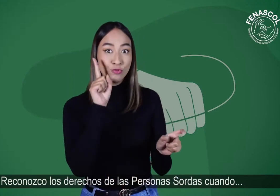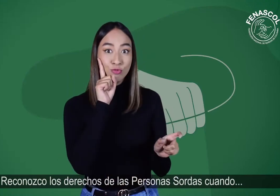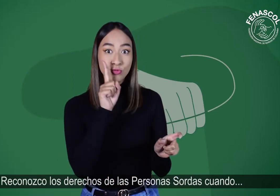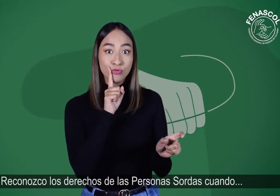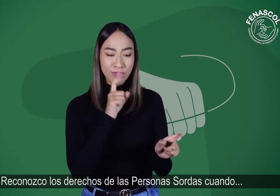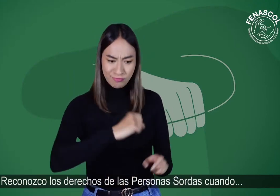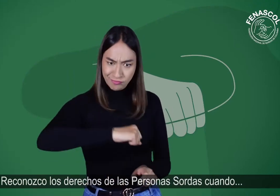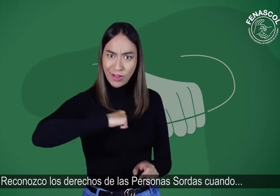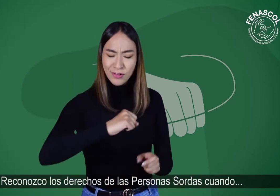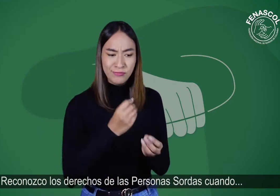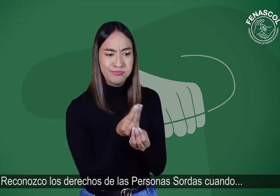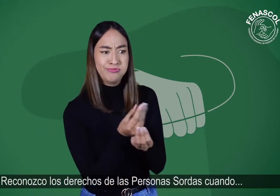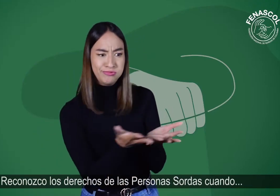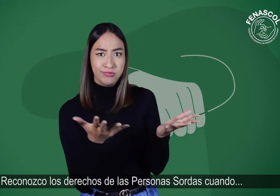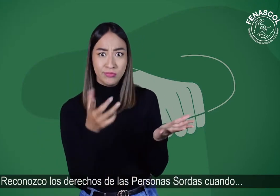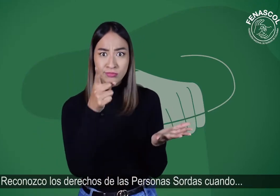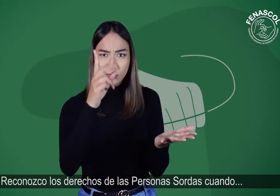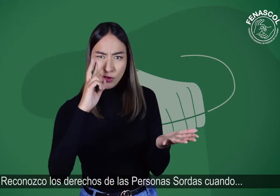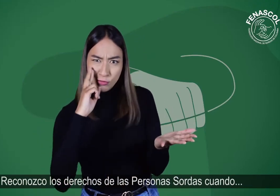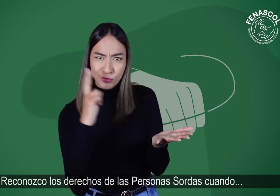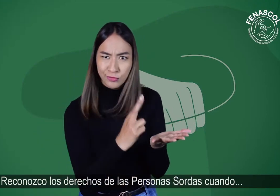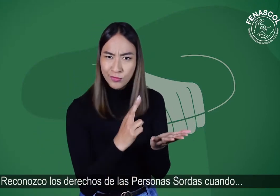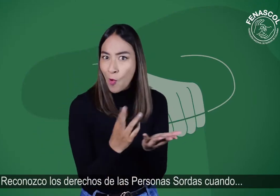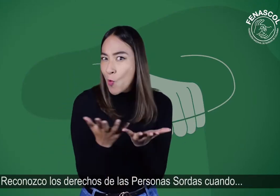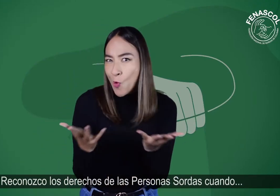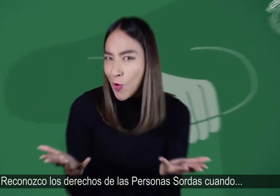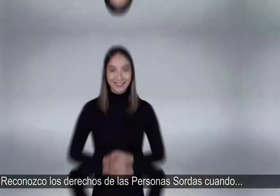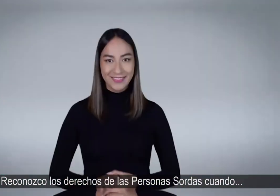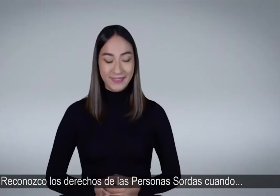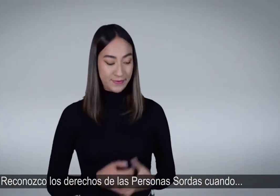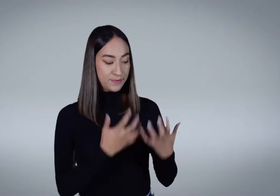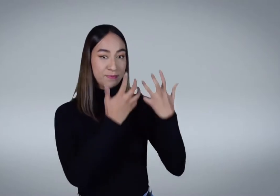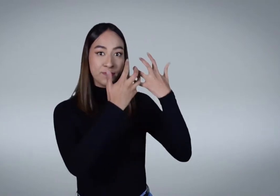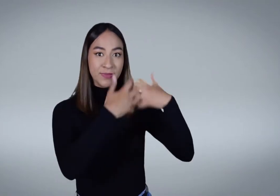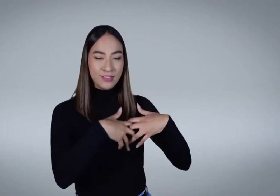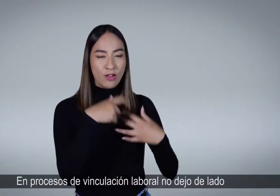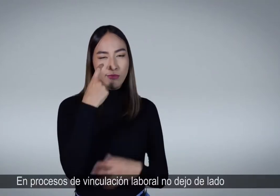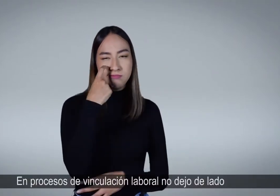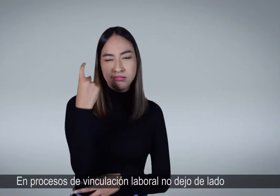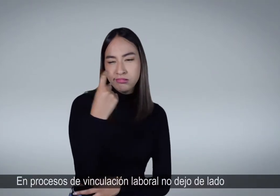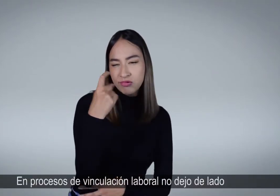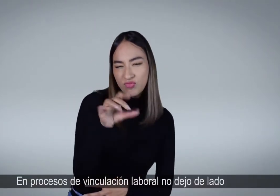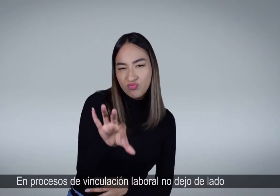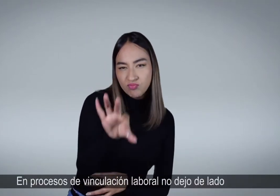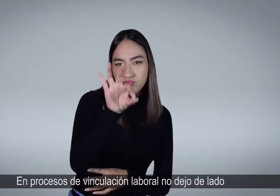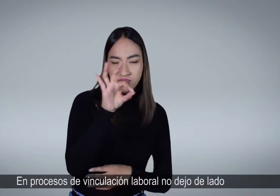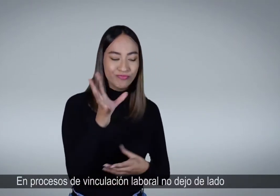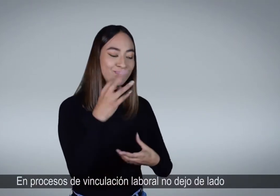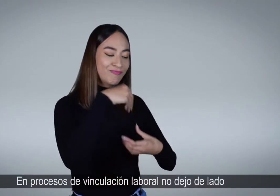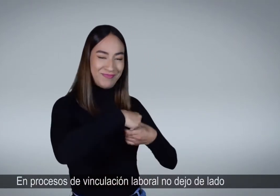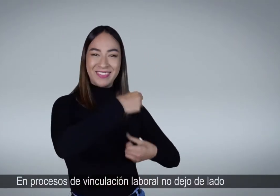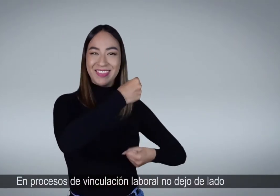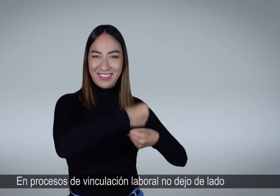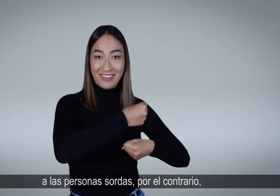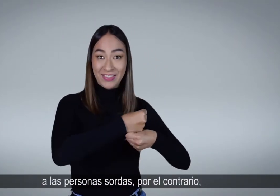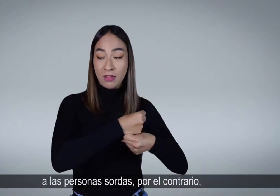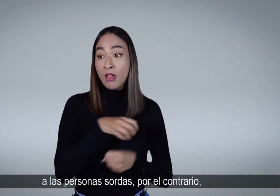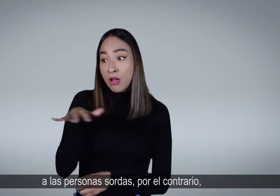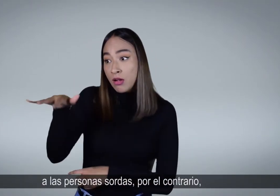¿Reconozco los derechos de las personas sordas cuando...? En procesos de vinculación laboral no dejo de lado a